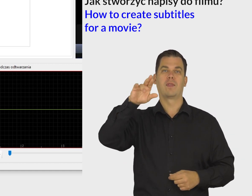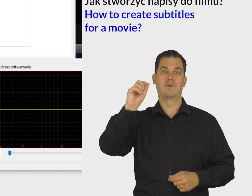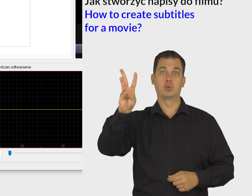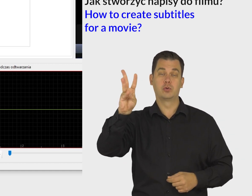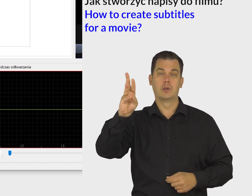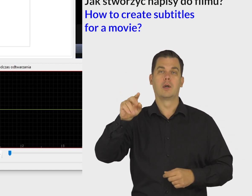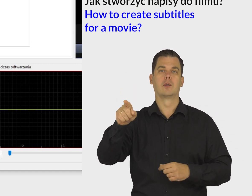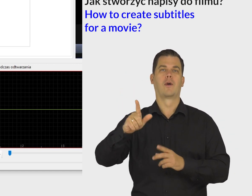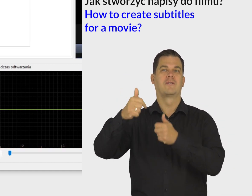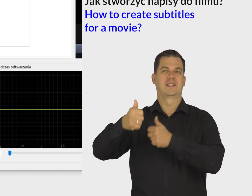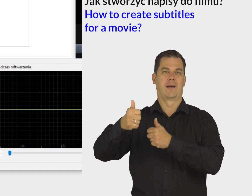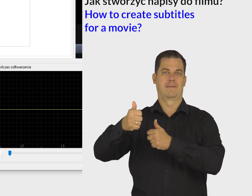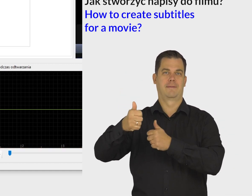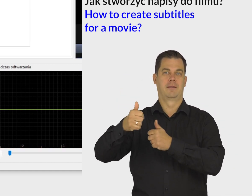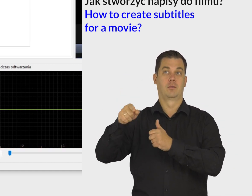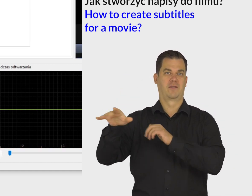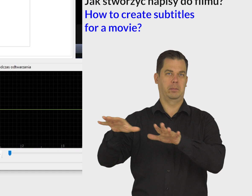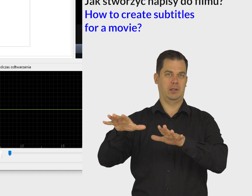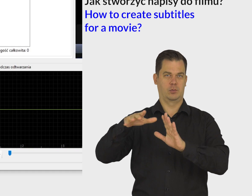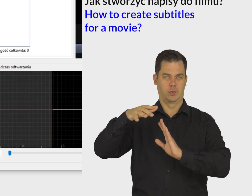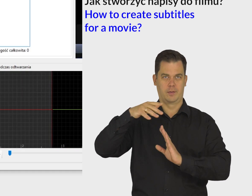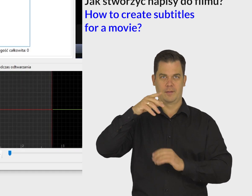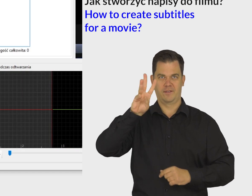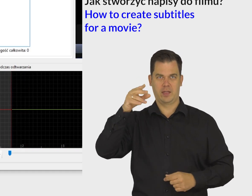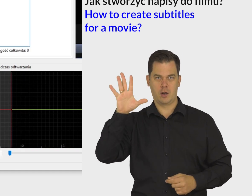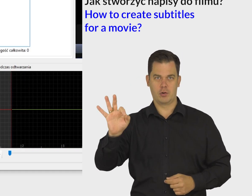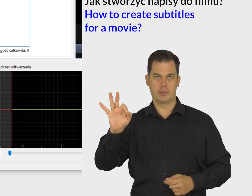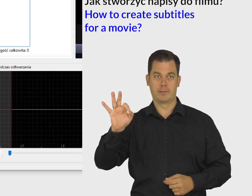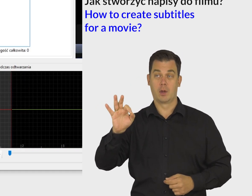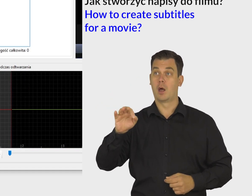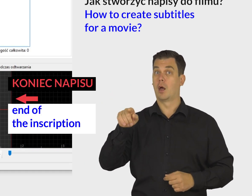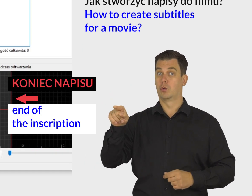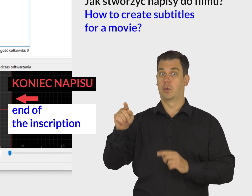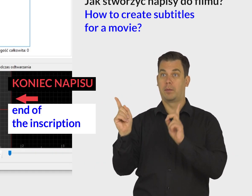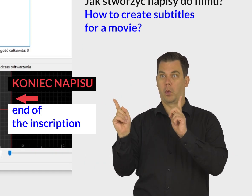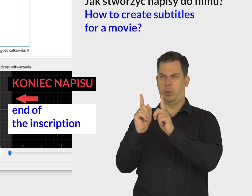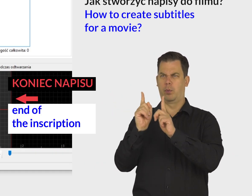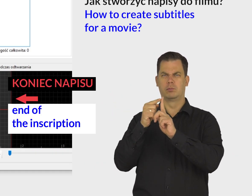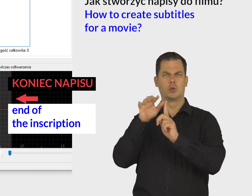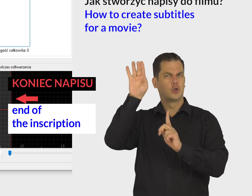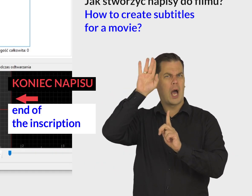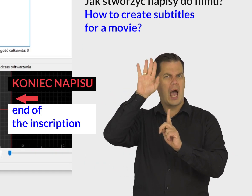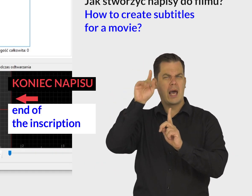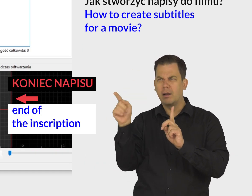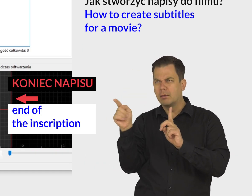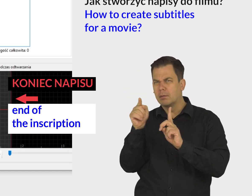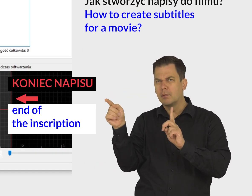kliknij Wstaw napisy w pozycji wideo. Na wykresie falowym pojawi się szare pole.